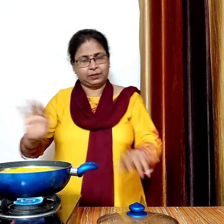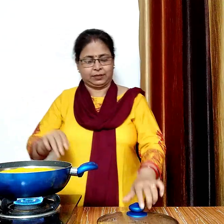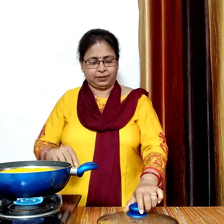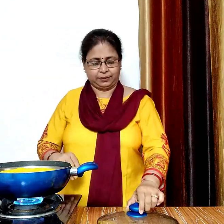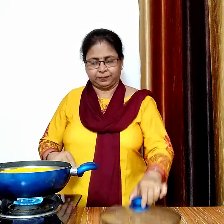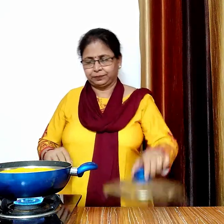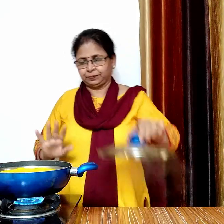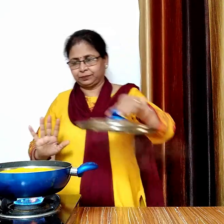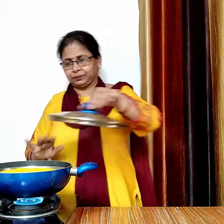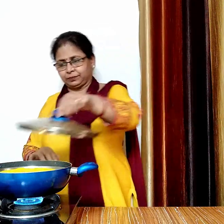स्टीम होने देते